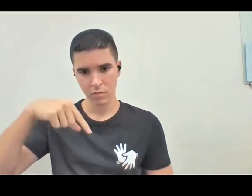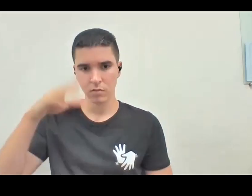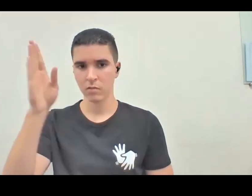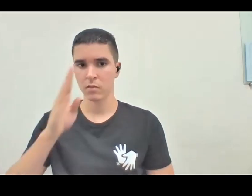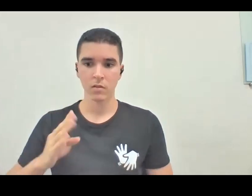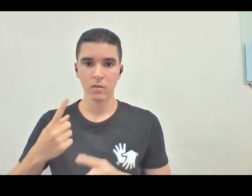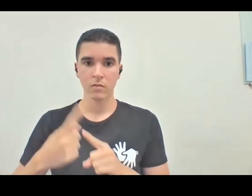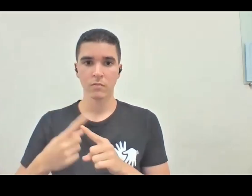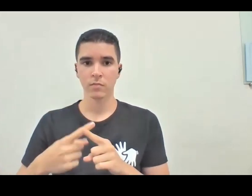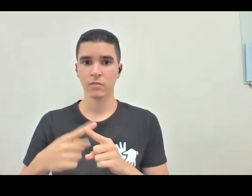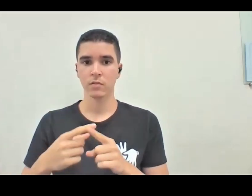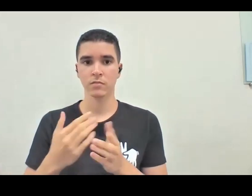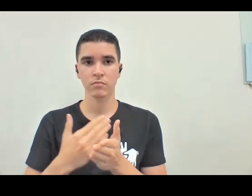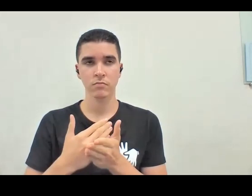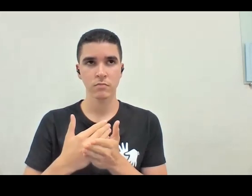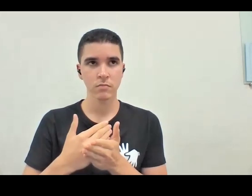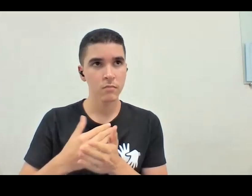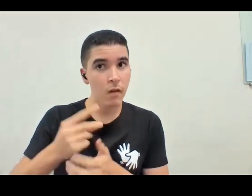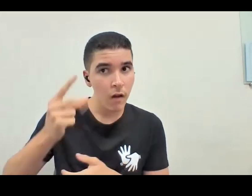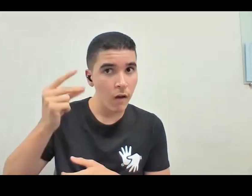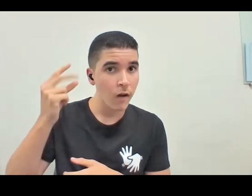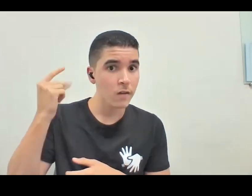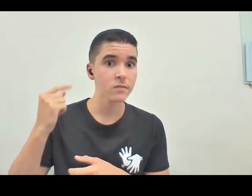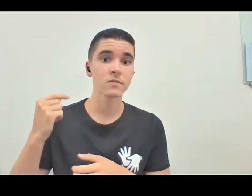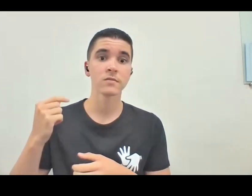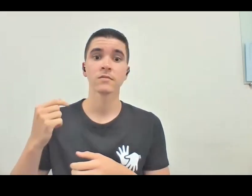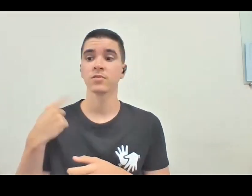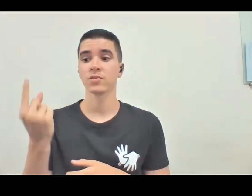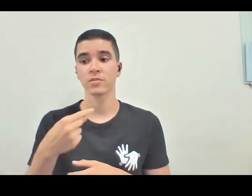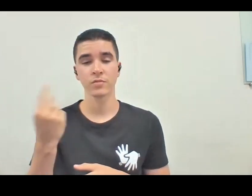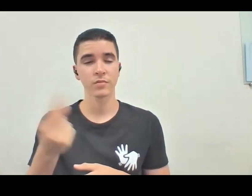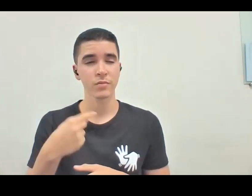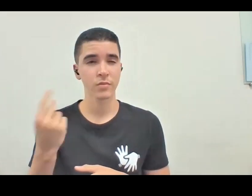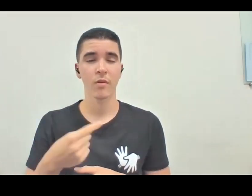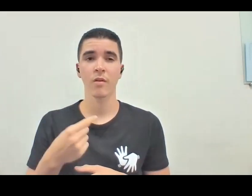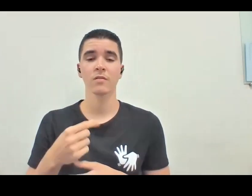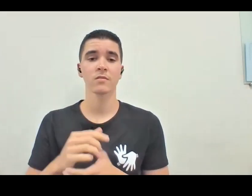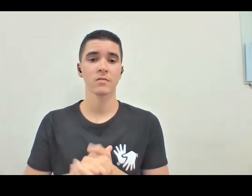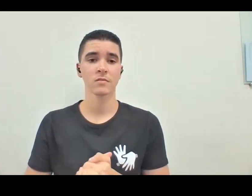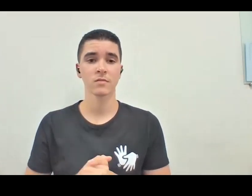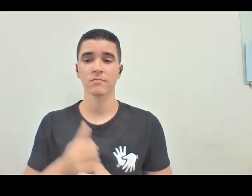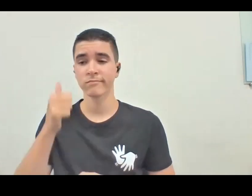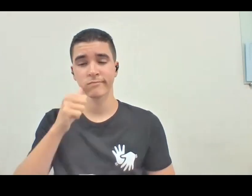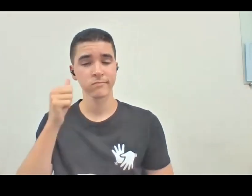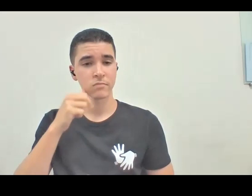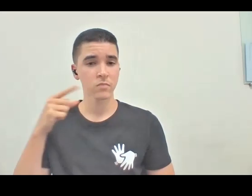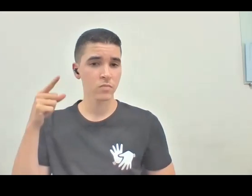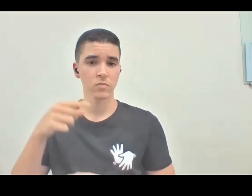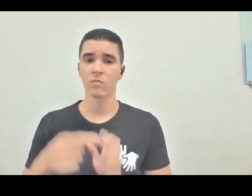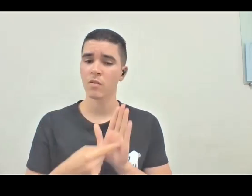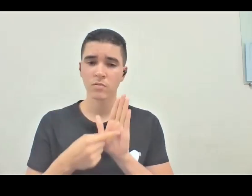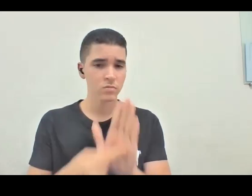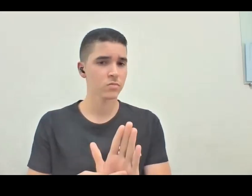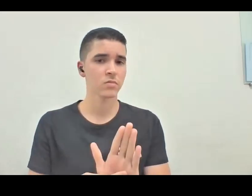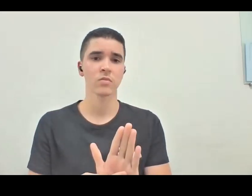muito antes da gente, a Albertina Brasil, quando trouxe o Very Special Arts pro Brasil na FUNARTE, o que, né,